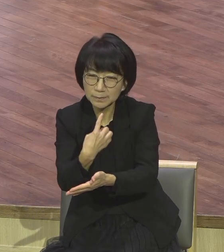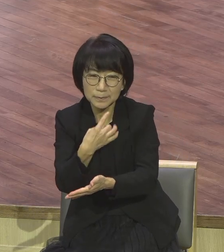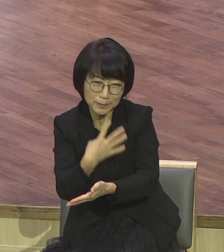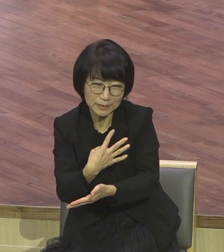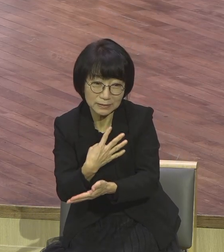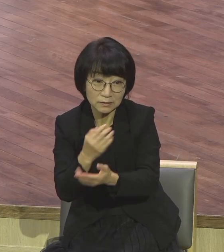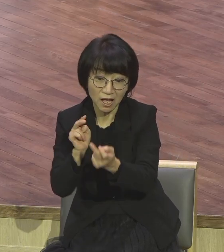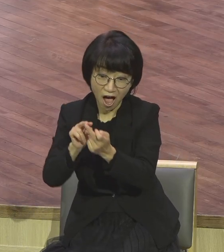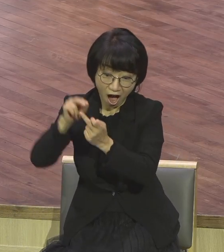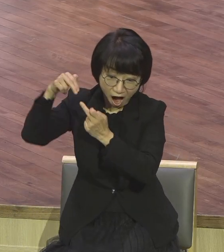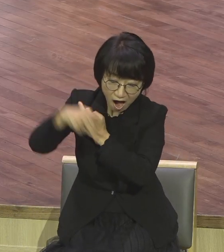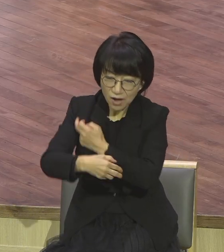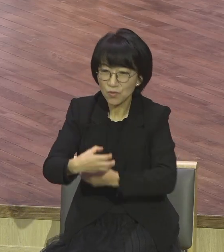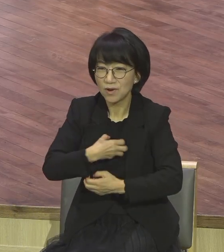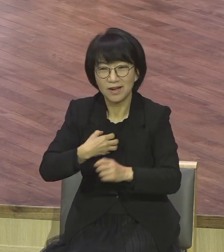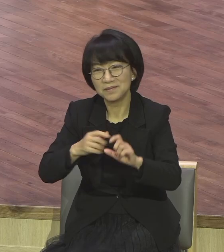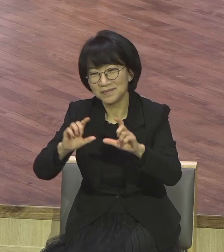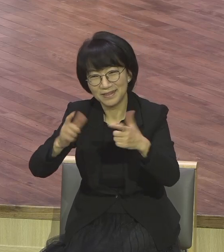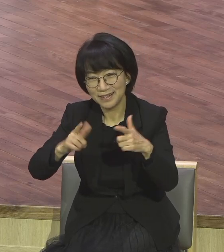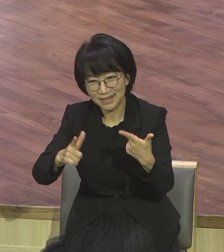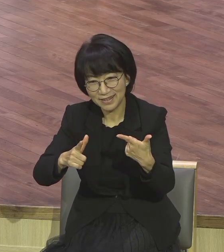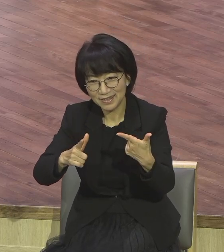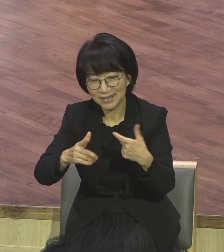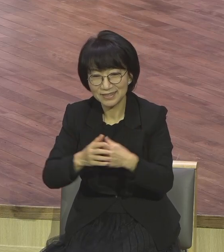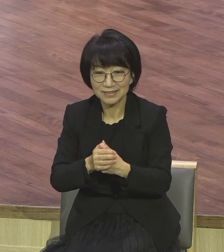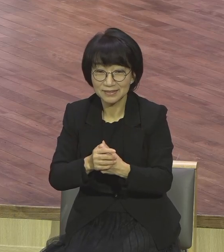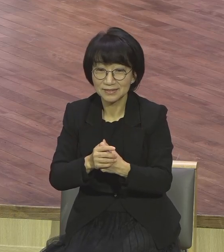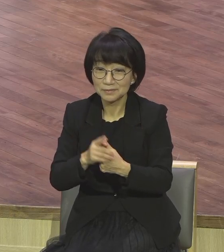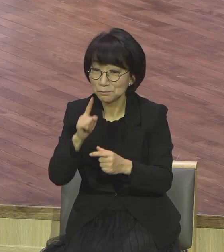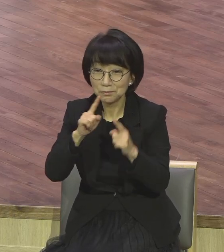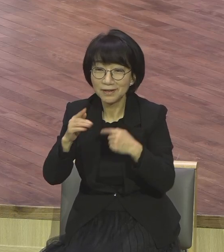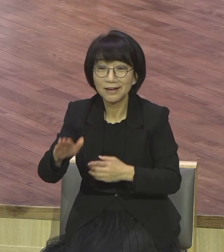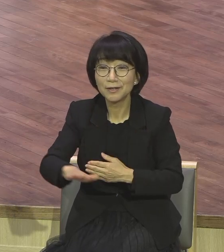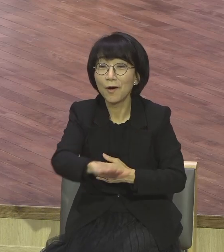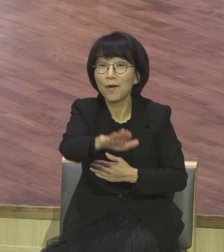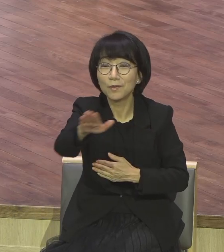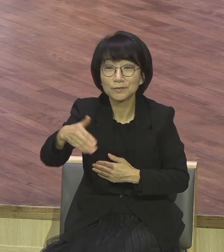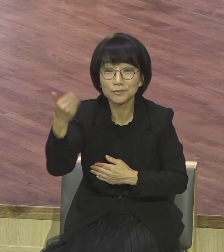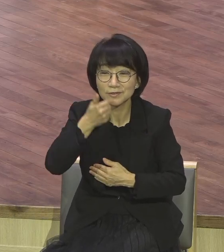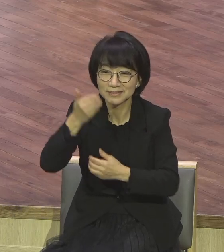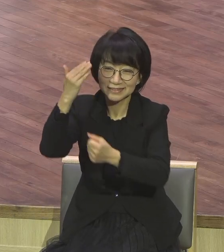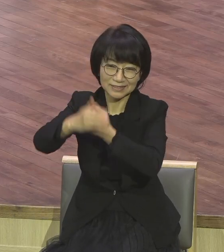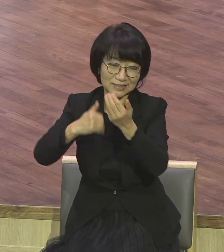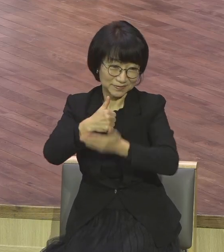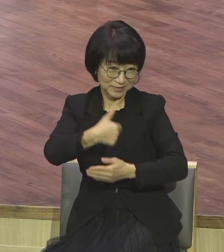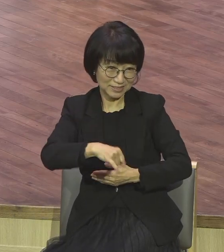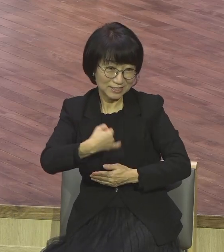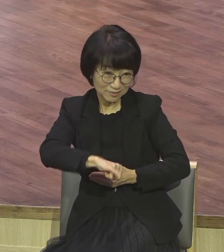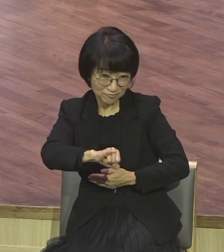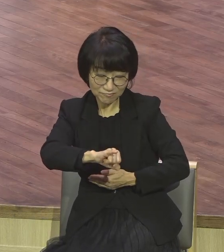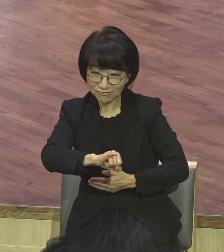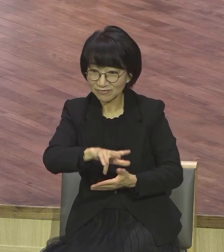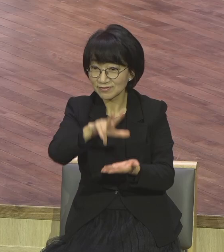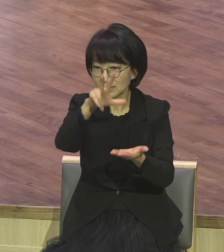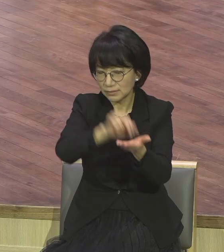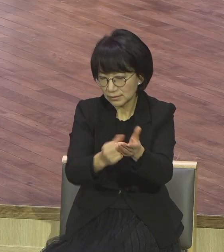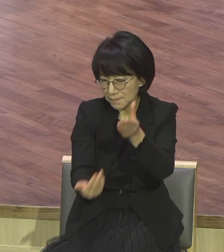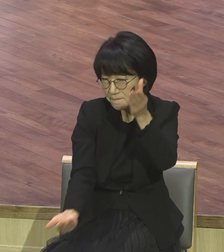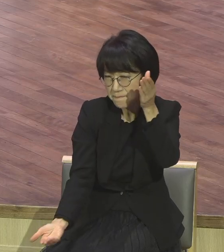하나님의 자녀가 된 여러분에게 어떤 문제와 사건이 닥쳐와도 그것은 낭떠러지가